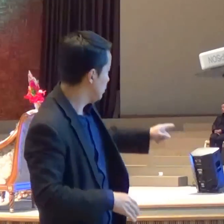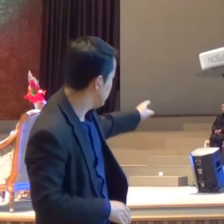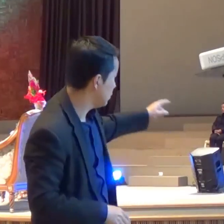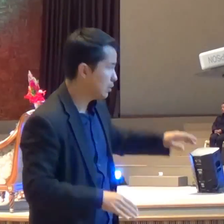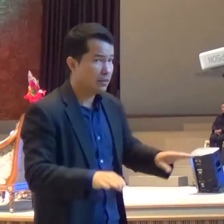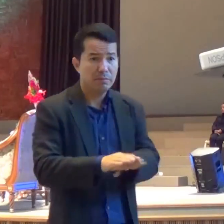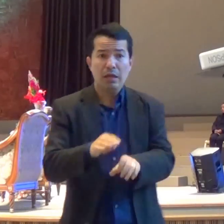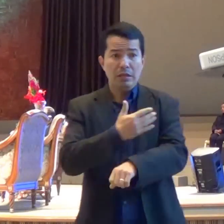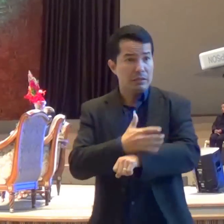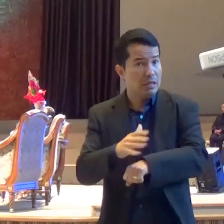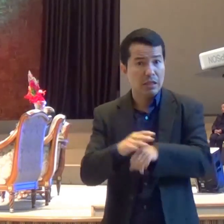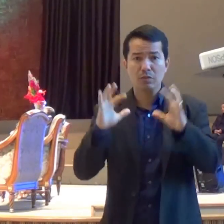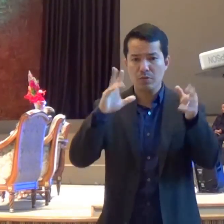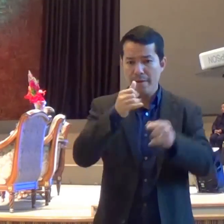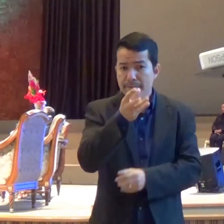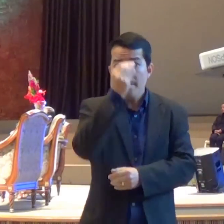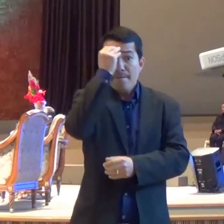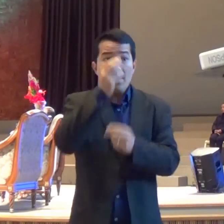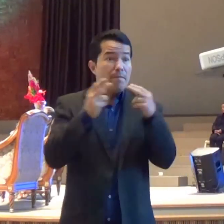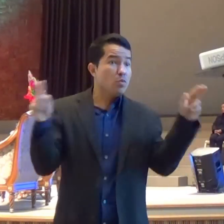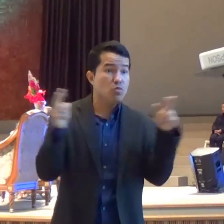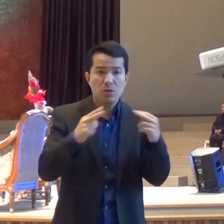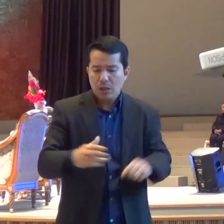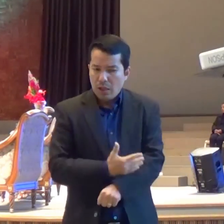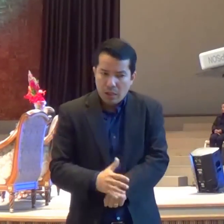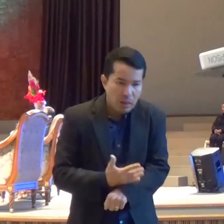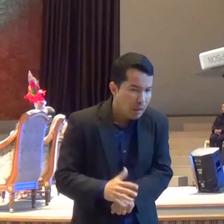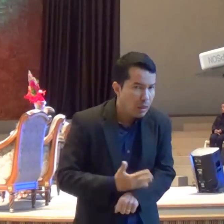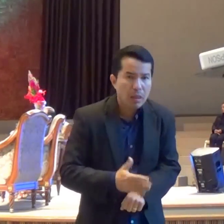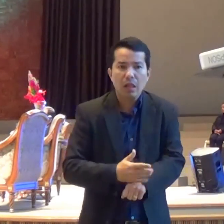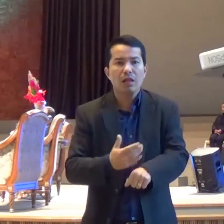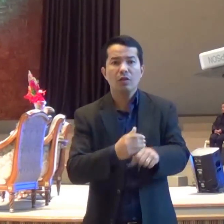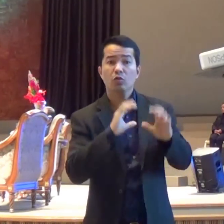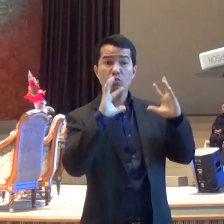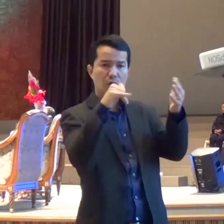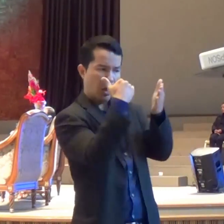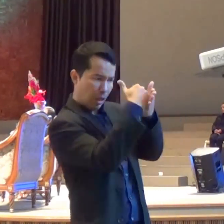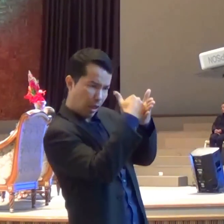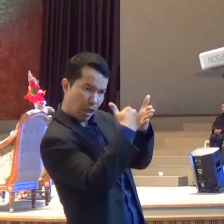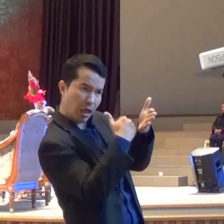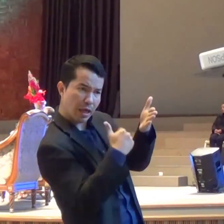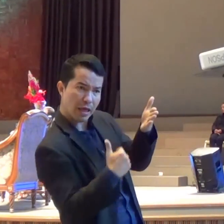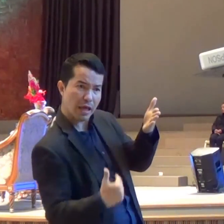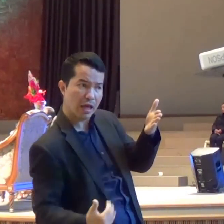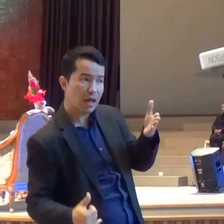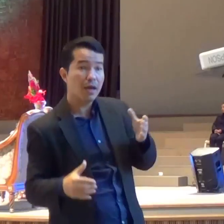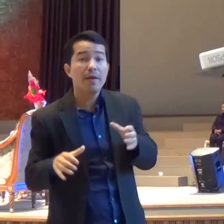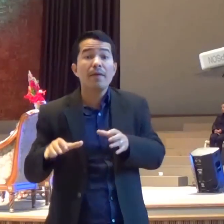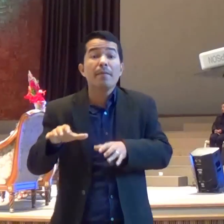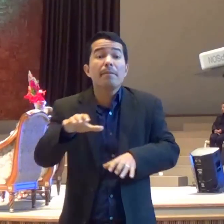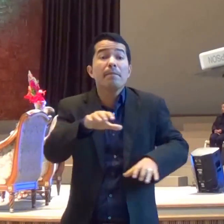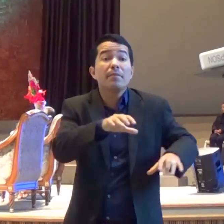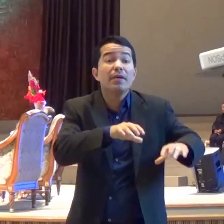beck aqui ensaiar Teve que fazer as partituras Se não tivesse preparação A gente não estaria aqui